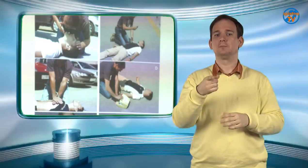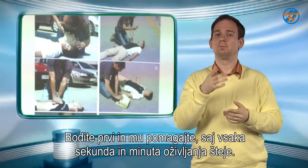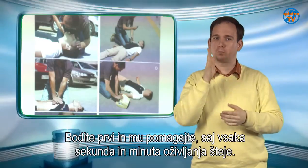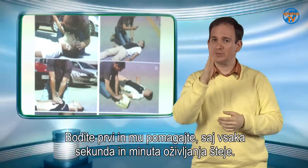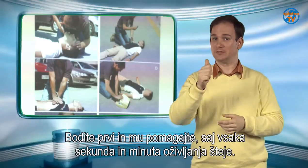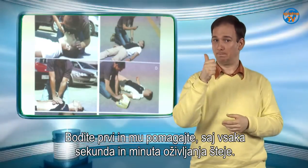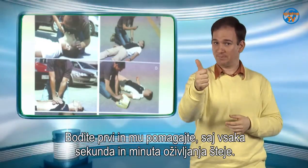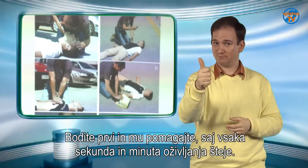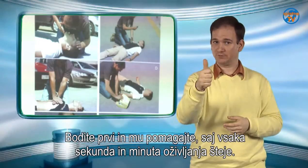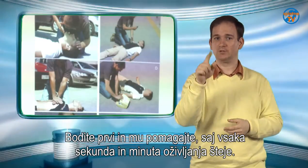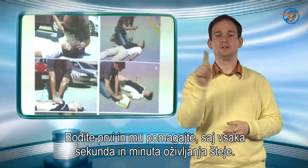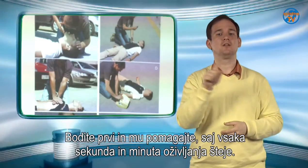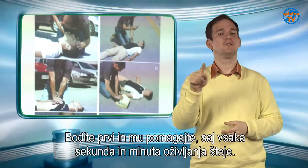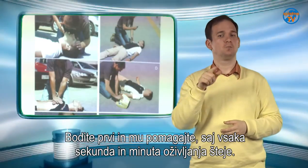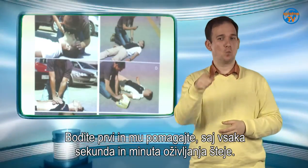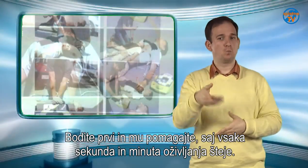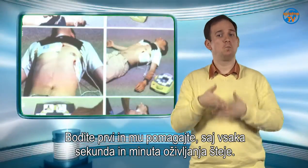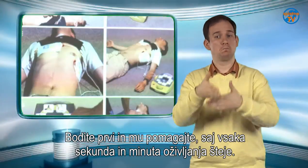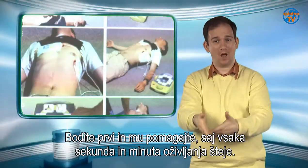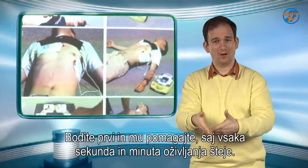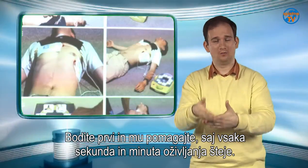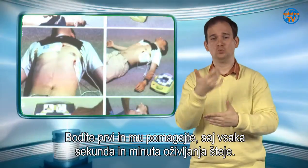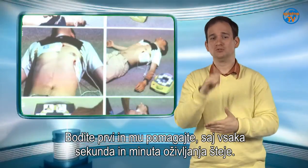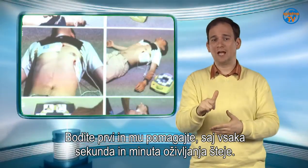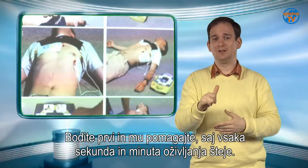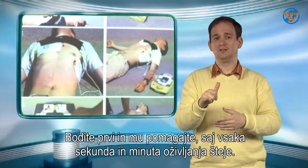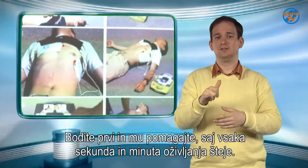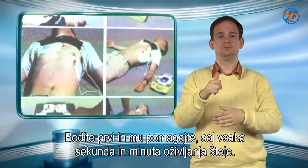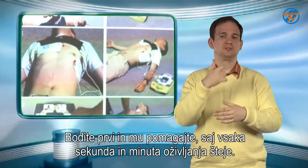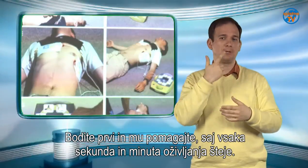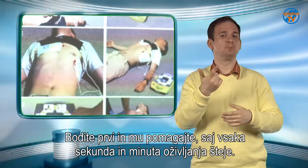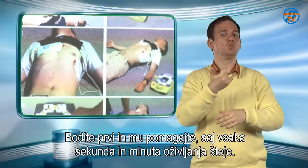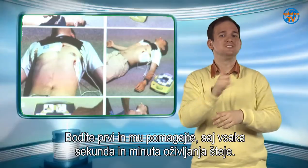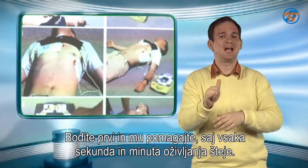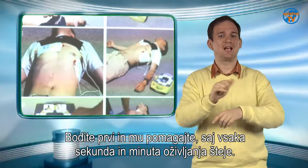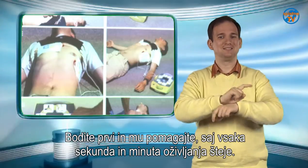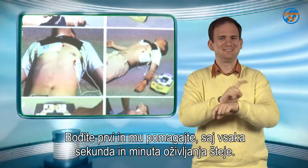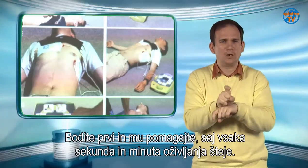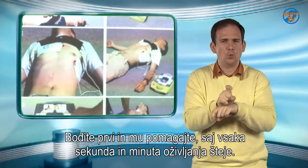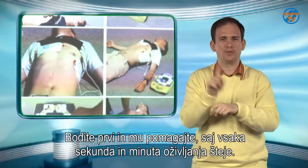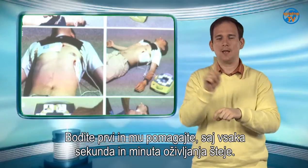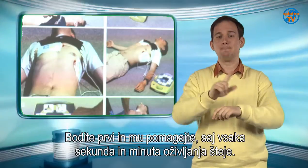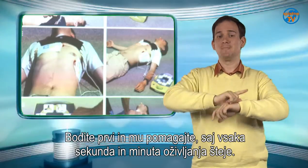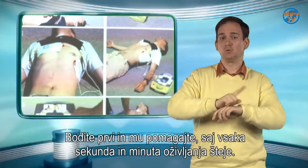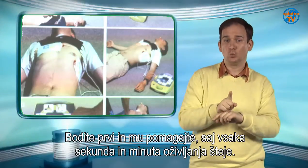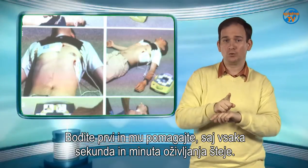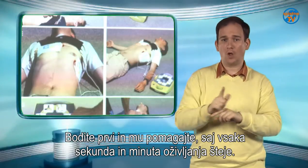Bodite prvi in mu pomagajte, saj vsaka sekunda in minuta oživljanja šteje.